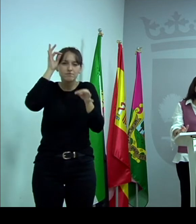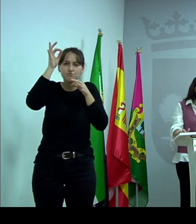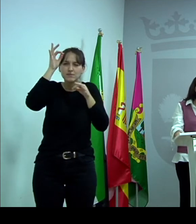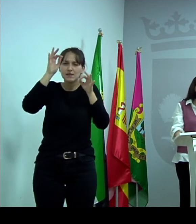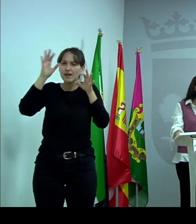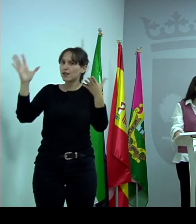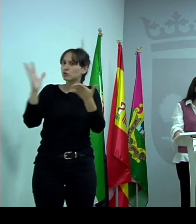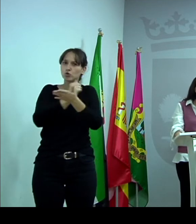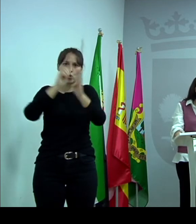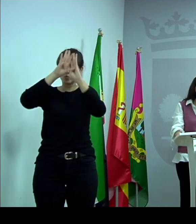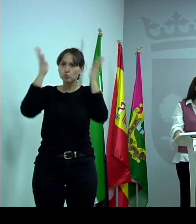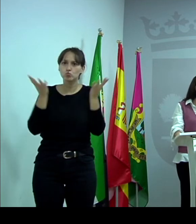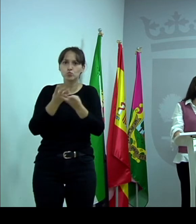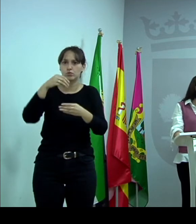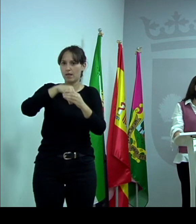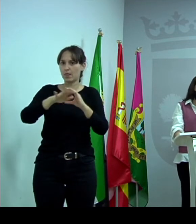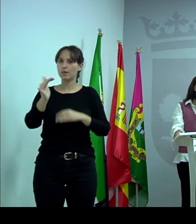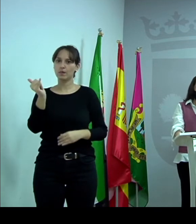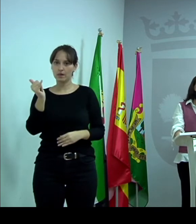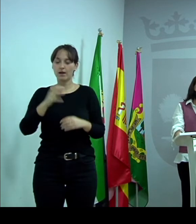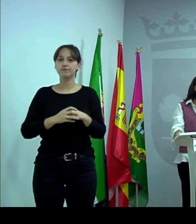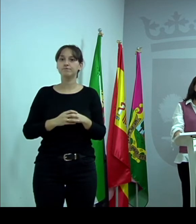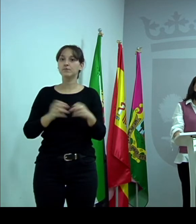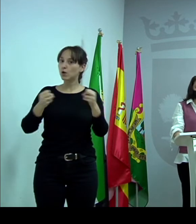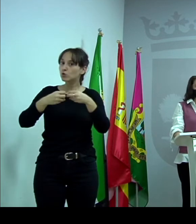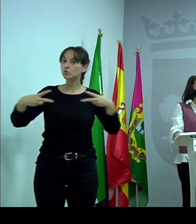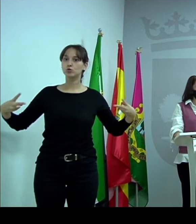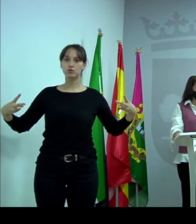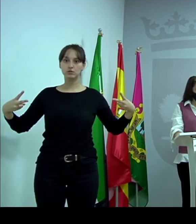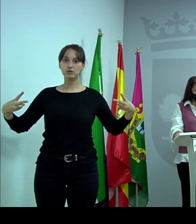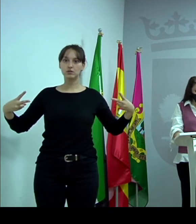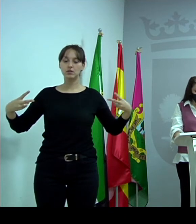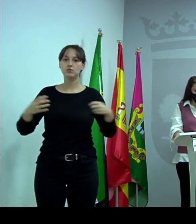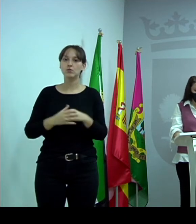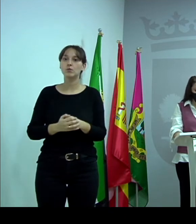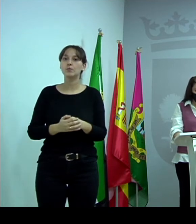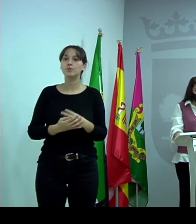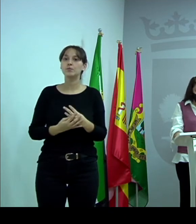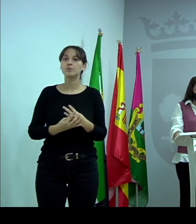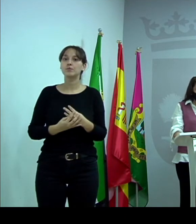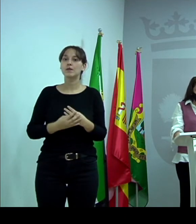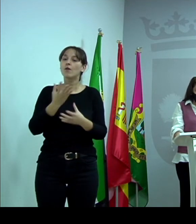en este proyecto, sus títulos, que van a poder las personas que se formen obtener su título,